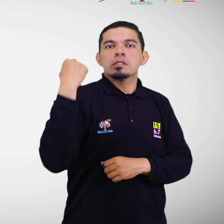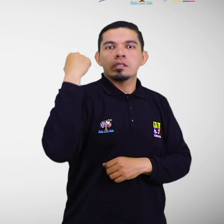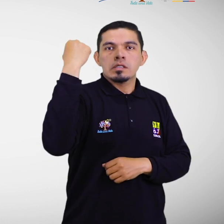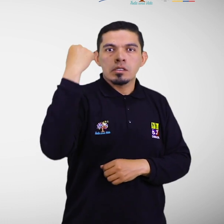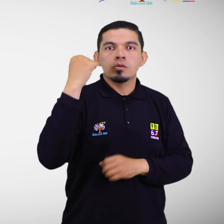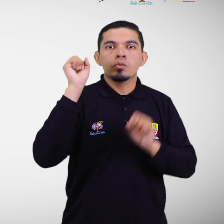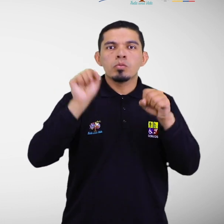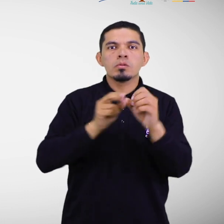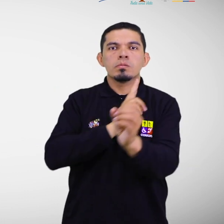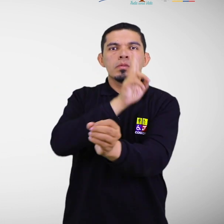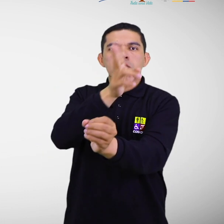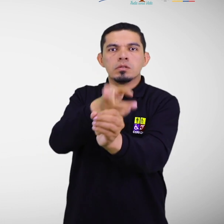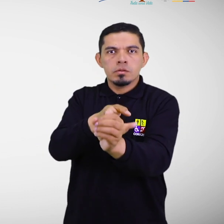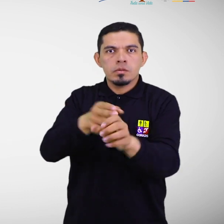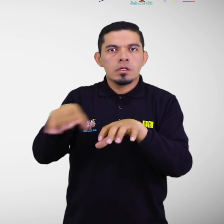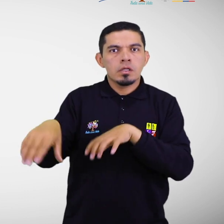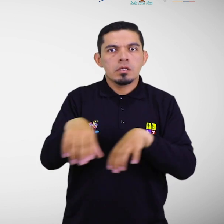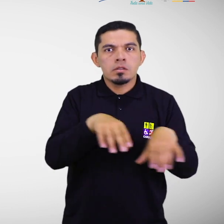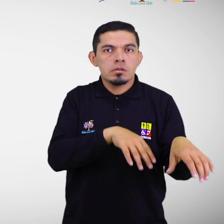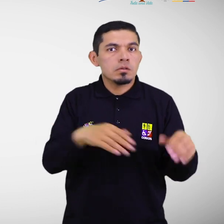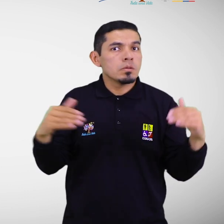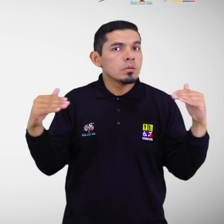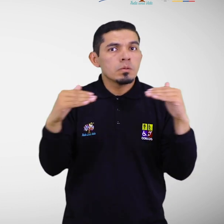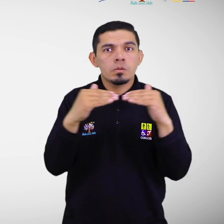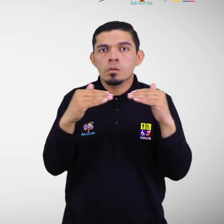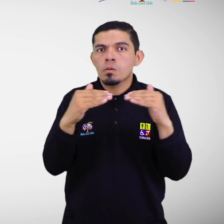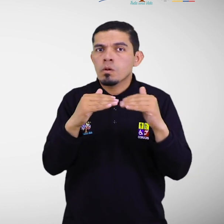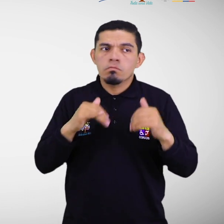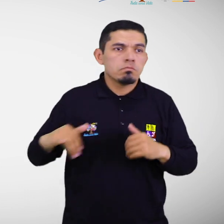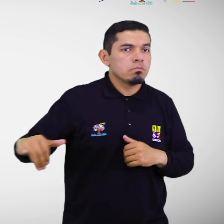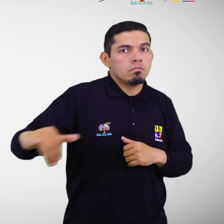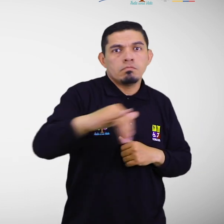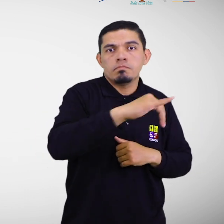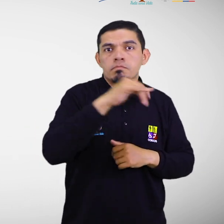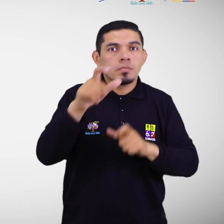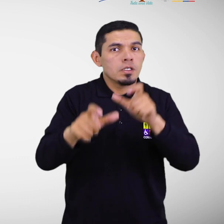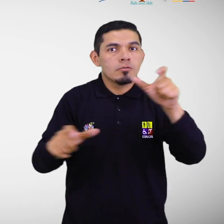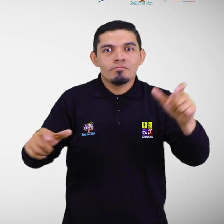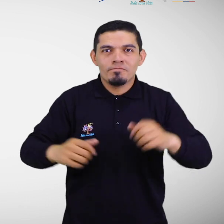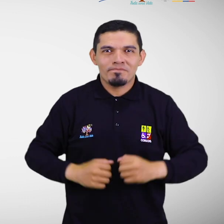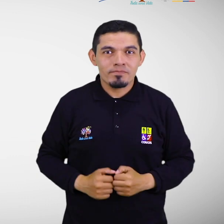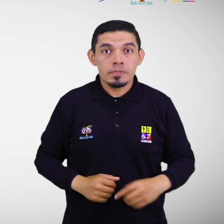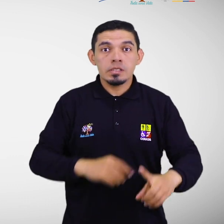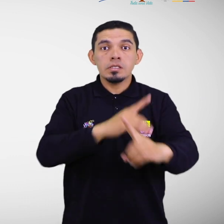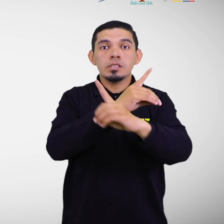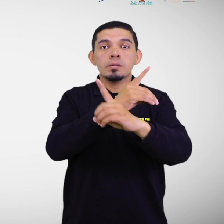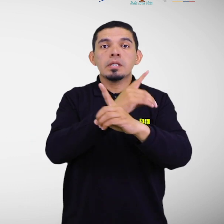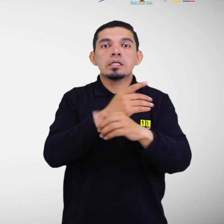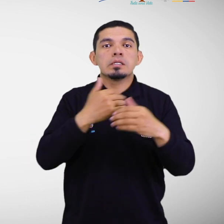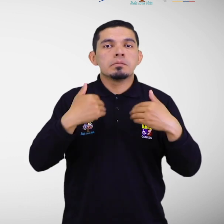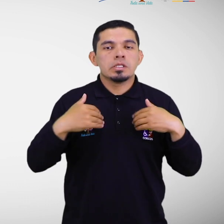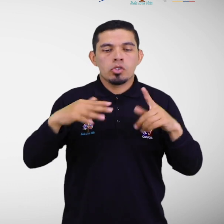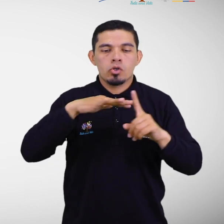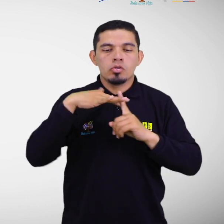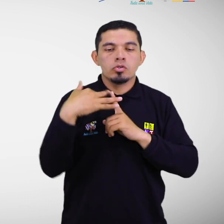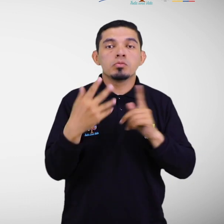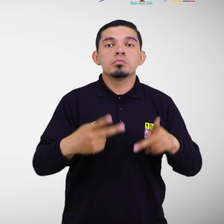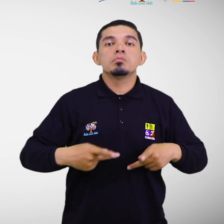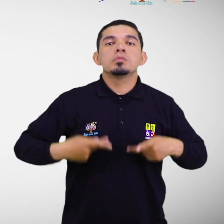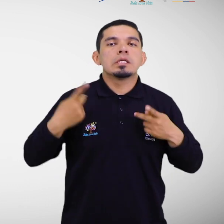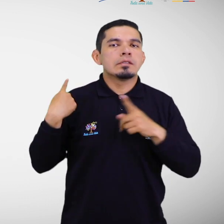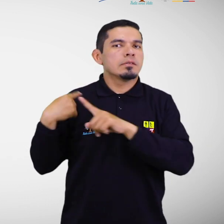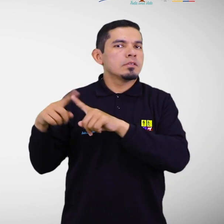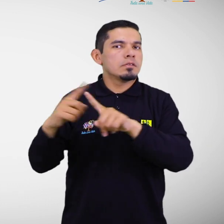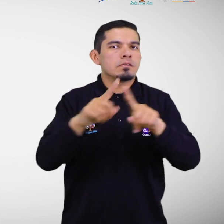participación activa, en igualdad de condiciones que los demás. La discapacidad es una condición de vida y parte de la